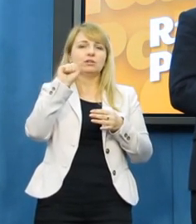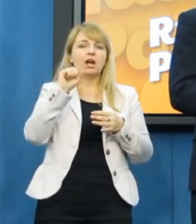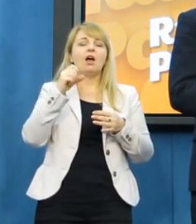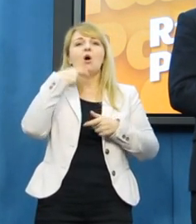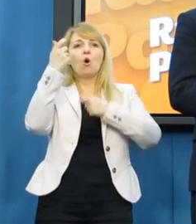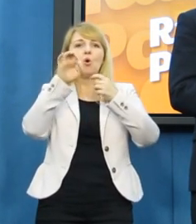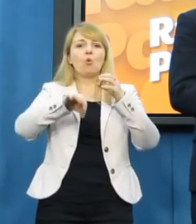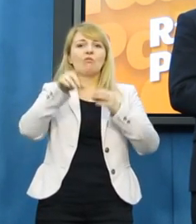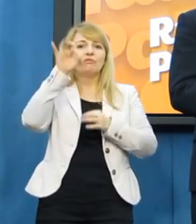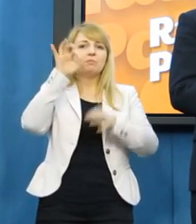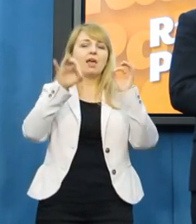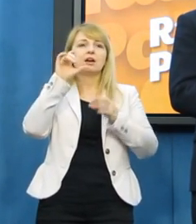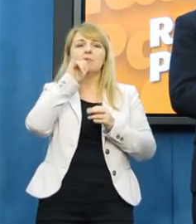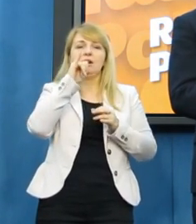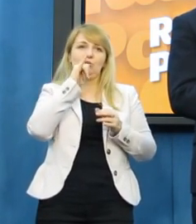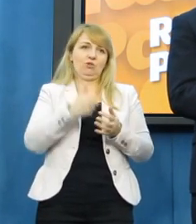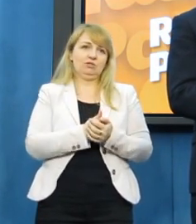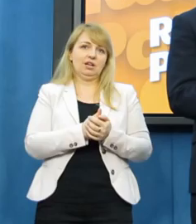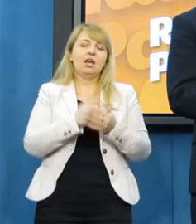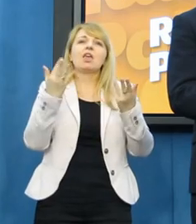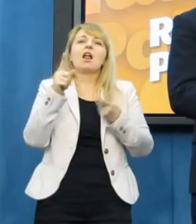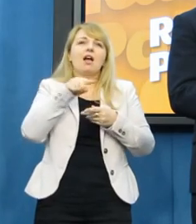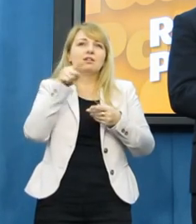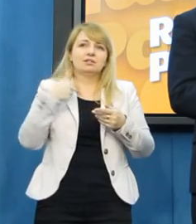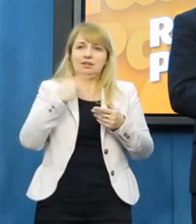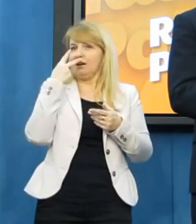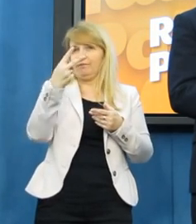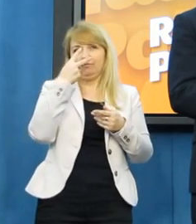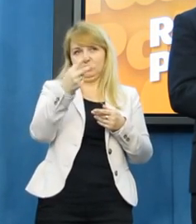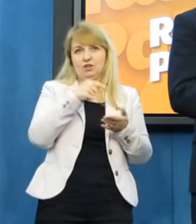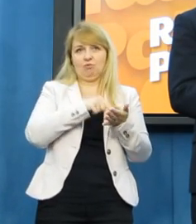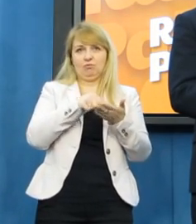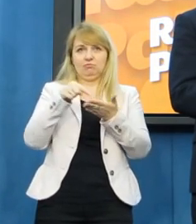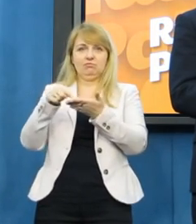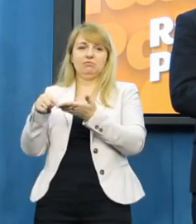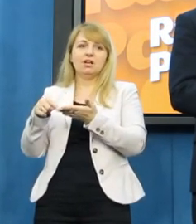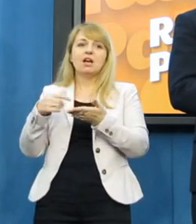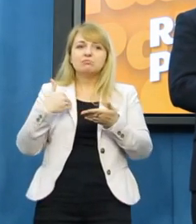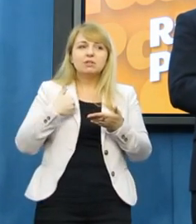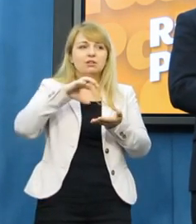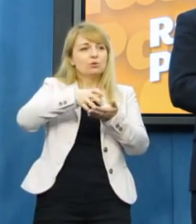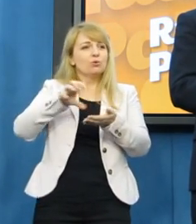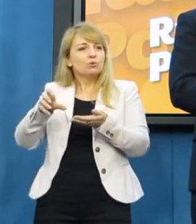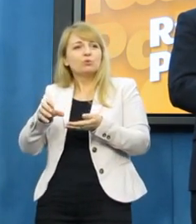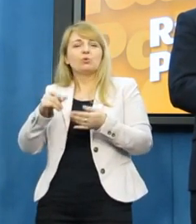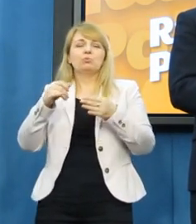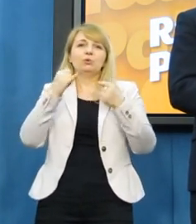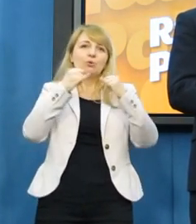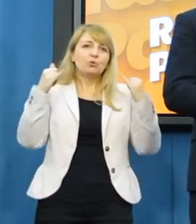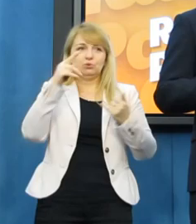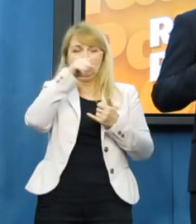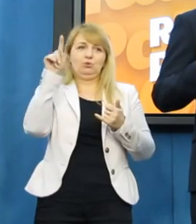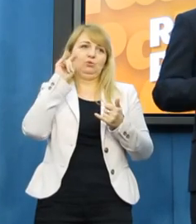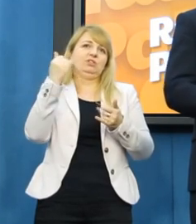ostatnich 12 miesięcy, nie wiem, pewnie ze 100 razy. Na różnych moich spotkaniach byli przedstawiciele ONR-u, mniej więcej tak samo się